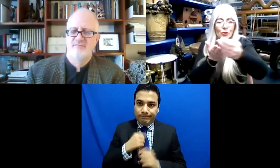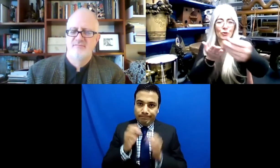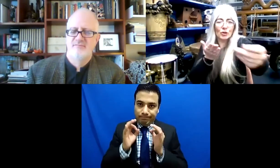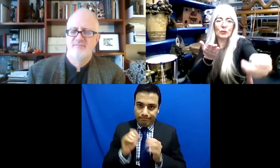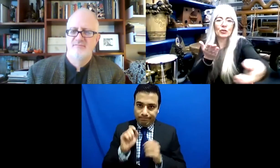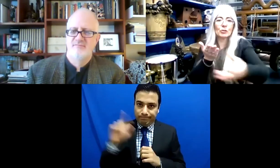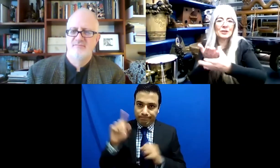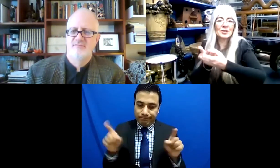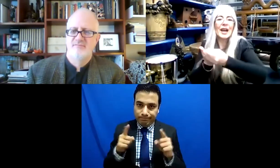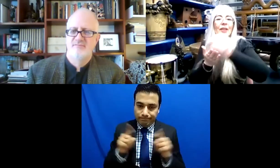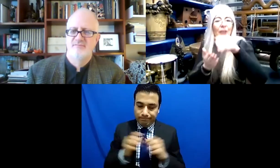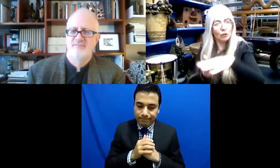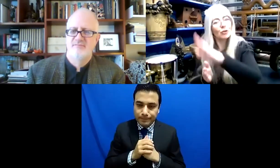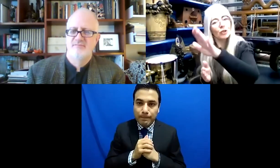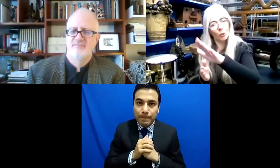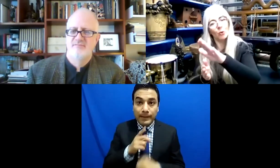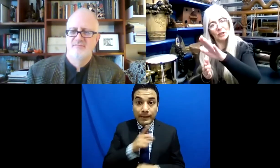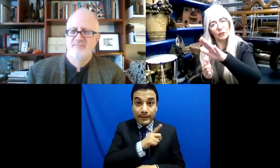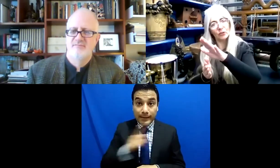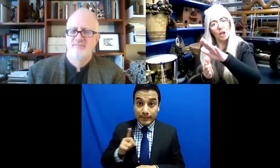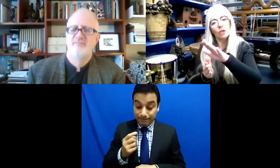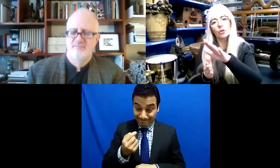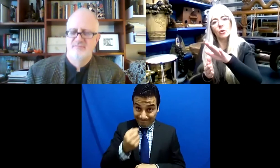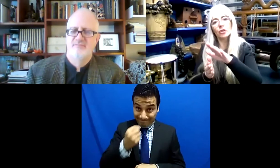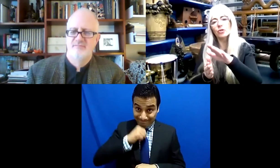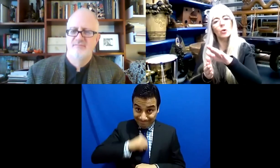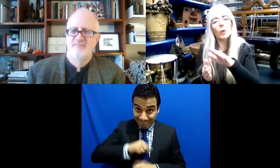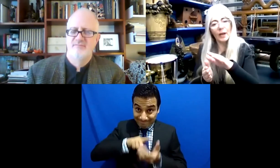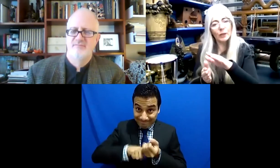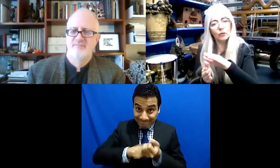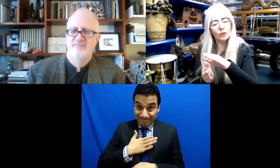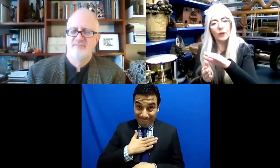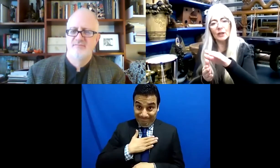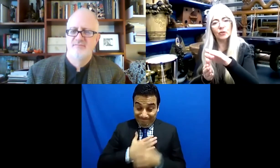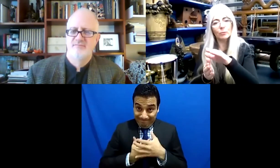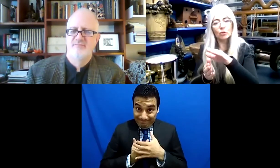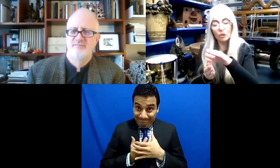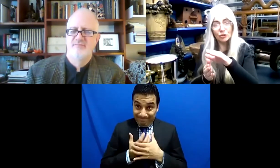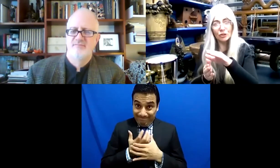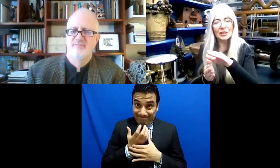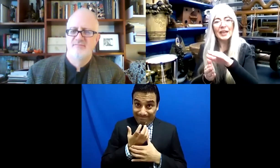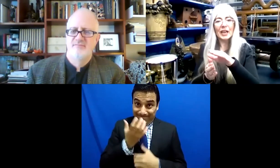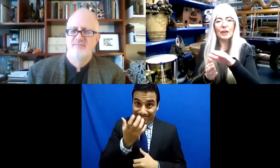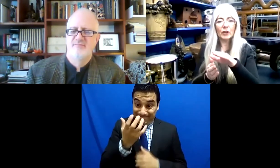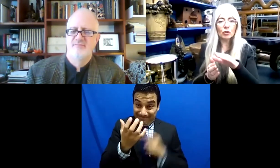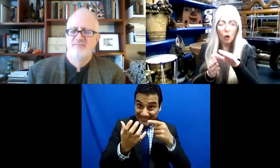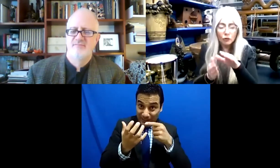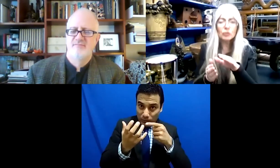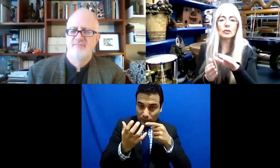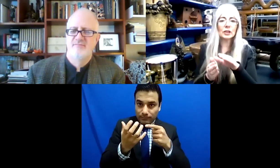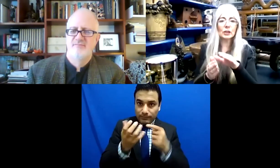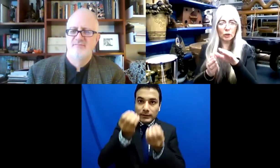tomar de lo que está dentro de ti y sacarlo a través de tu instrumento y llevárselo al público. Yo no podría haber